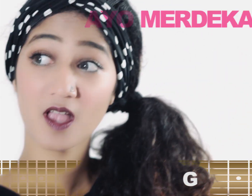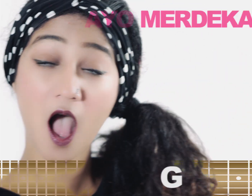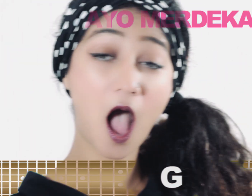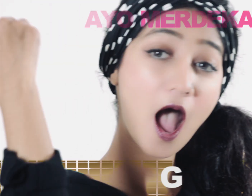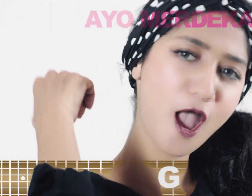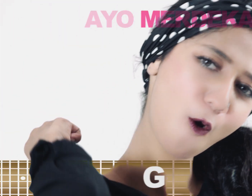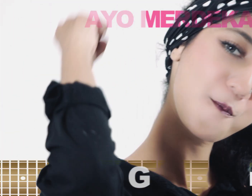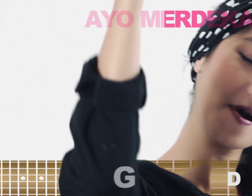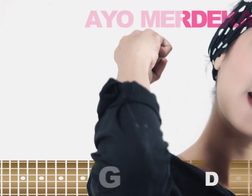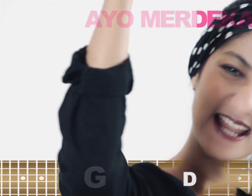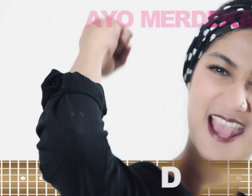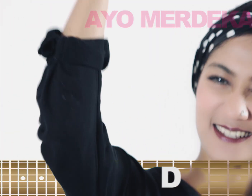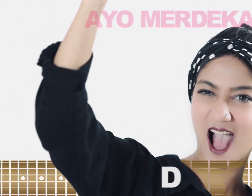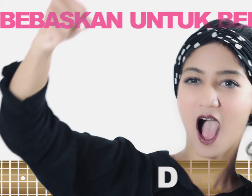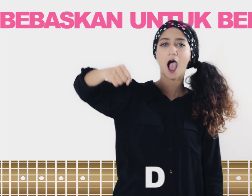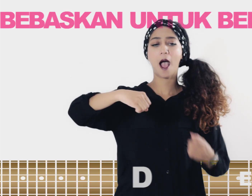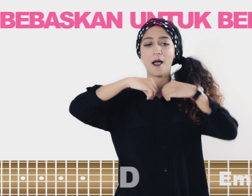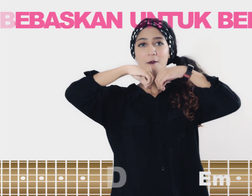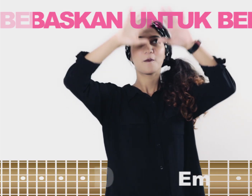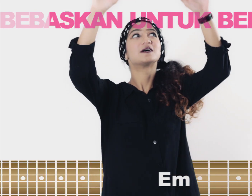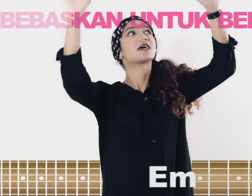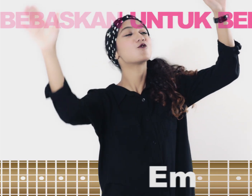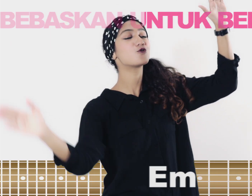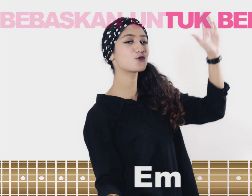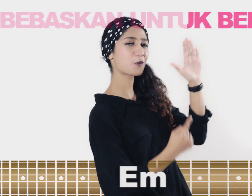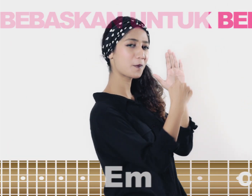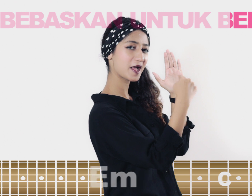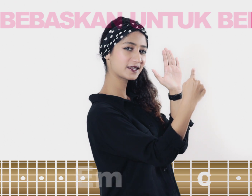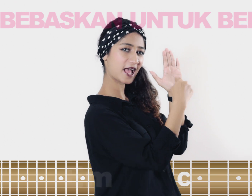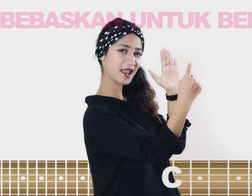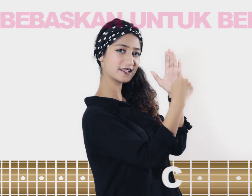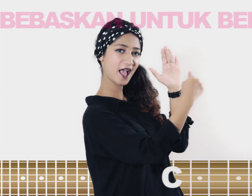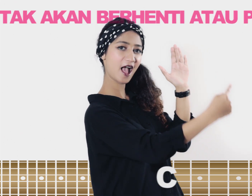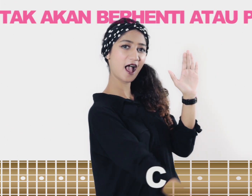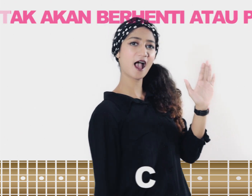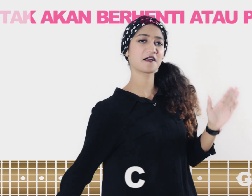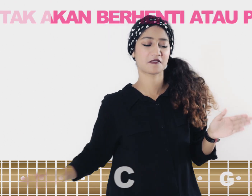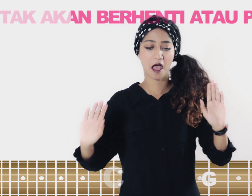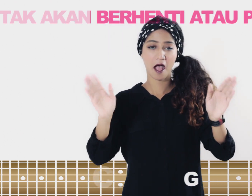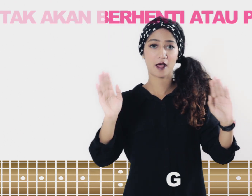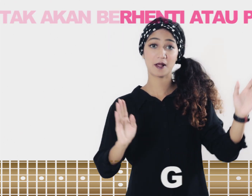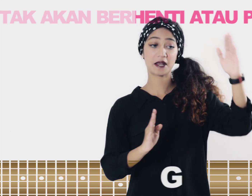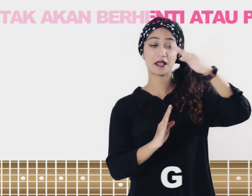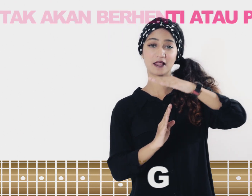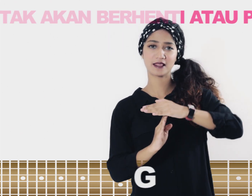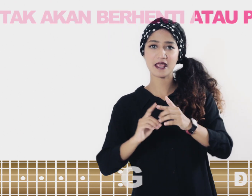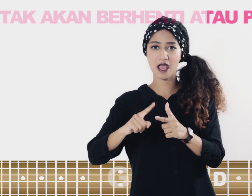Ayo merdeka Merdeka Kemasan untuk pengerja Bergerja Akan terhenti